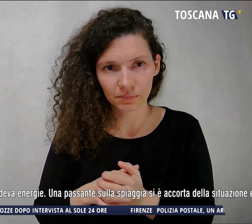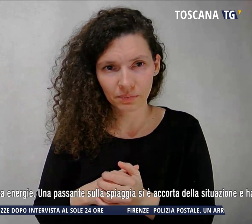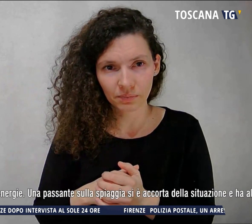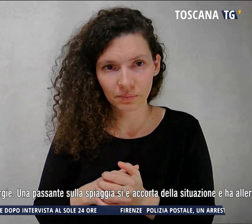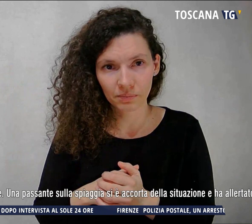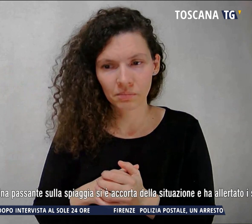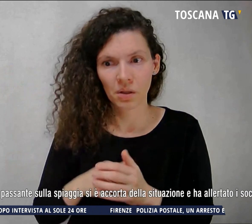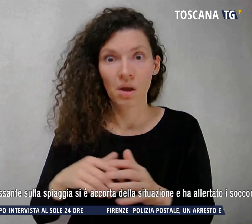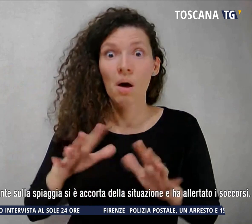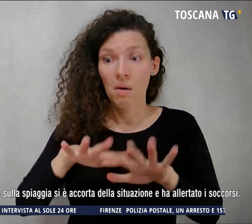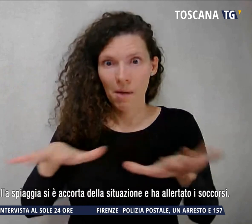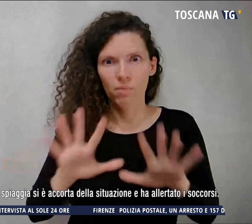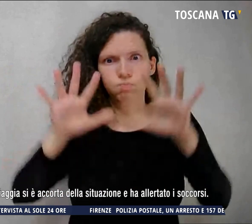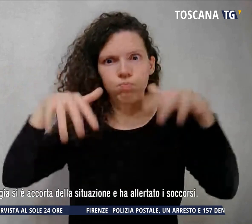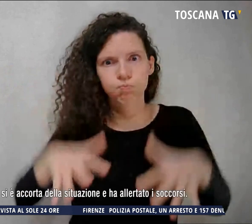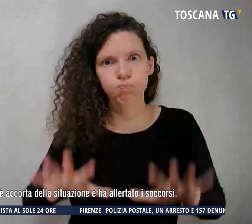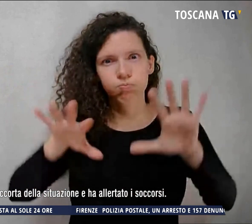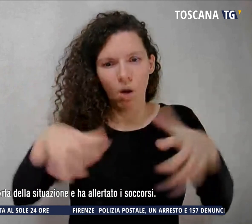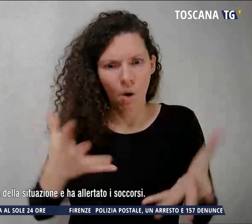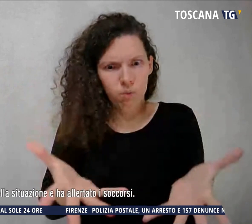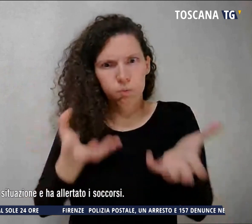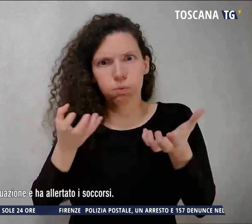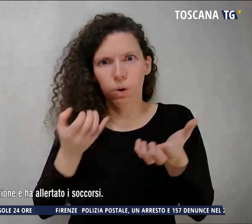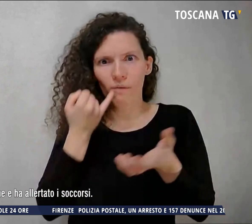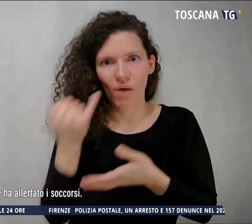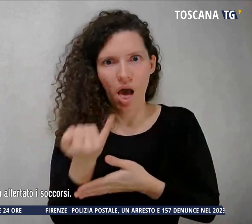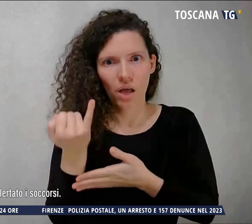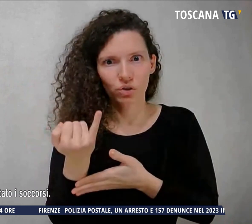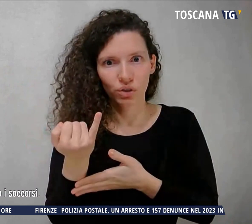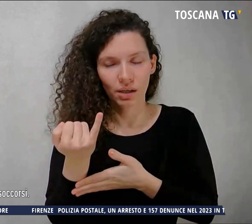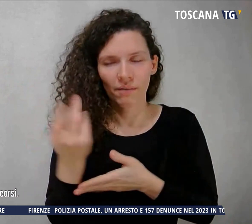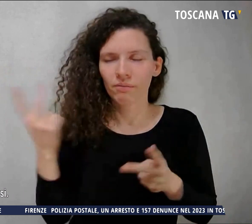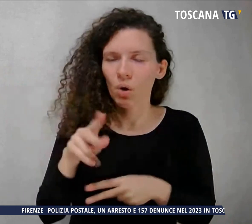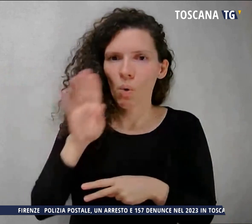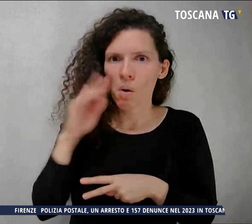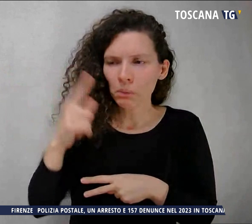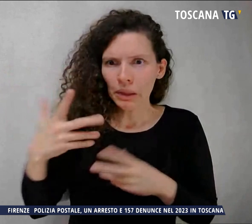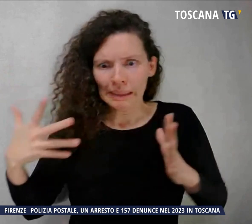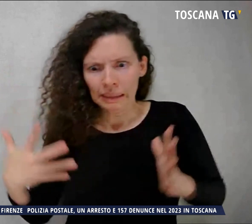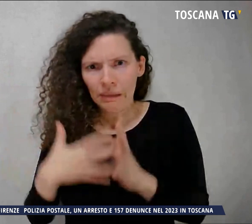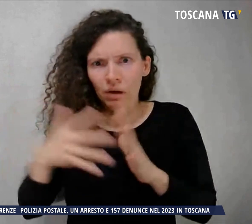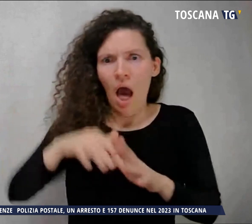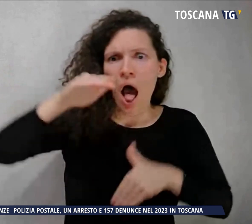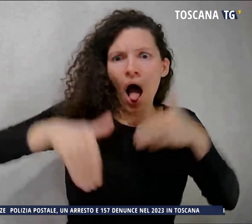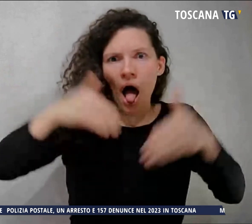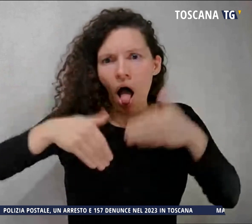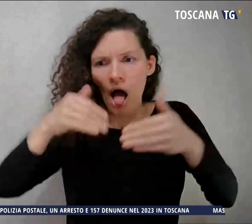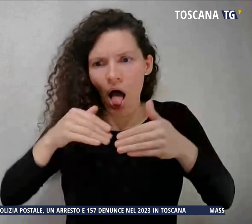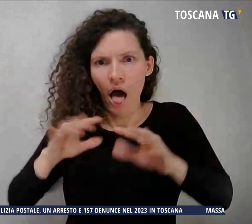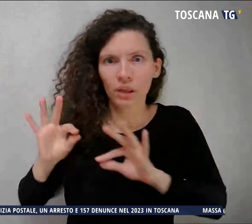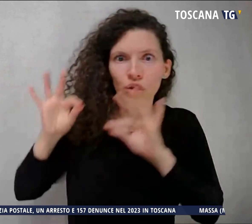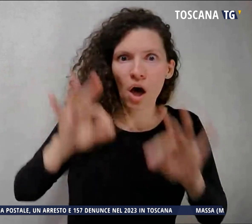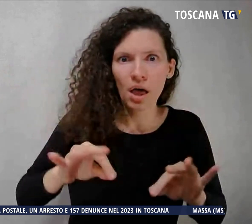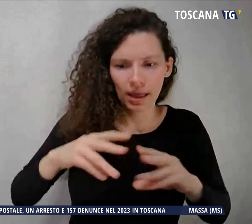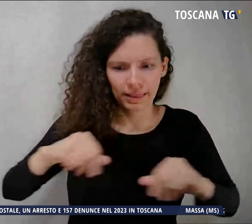molto forti che hanno messo presto in difficoltà l'uomo che non riusciva più a riguadagnare la riva e perdeva